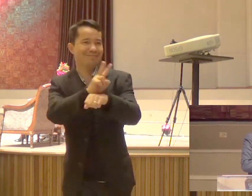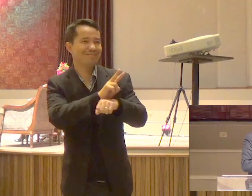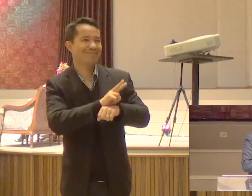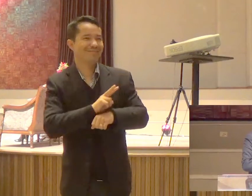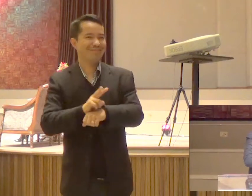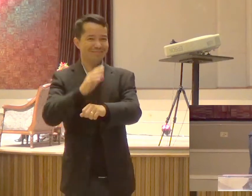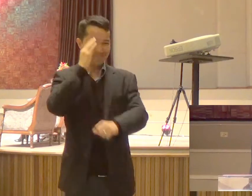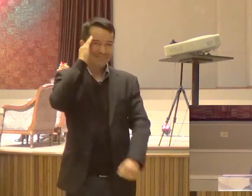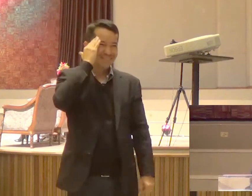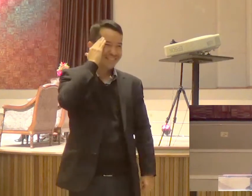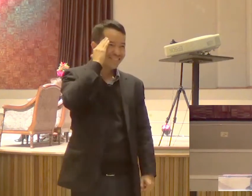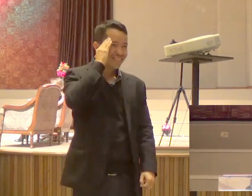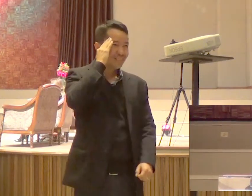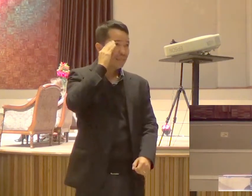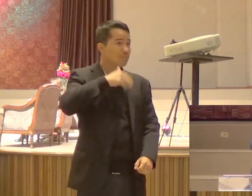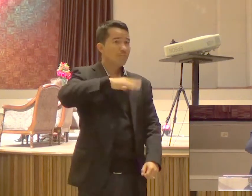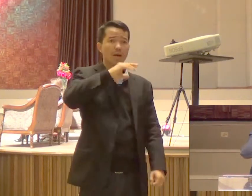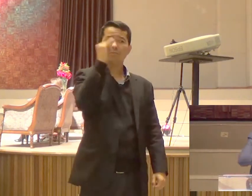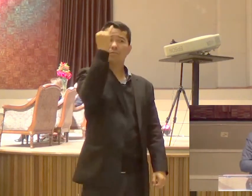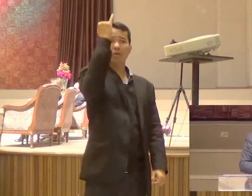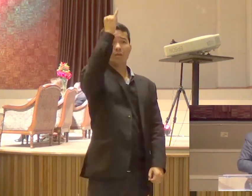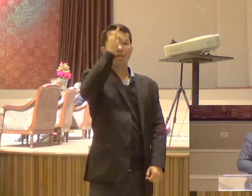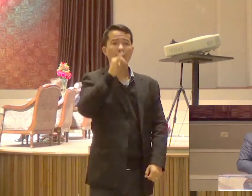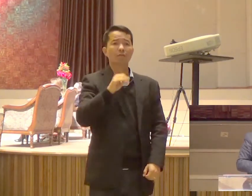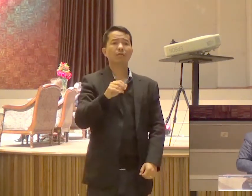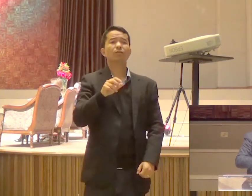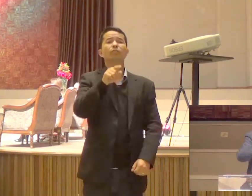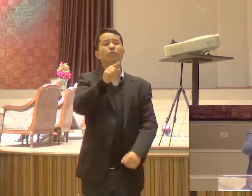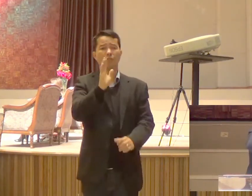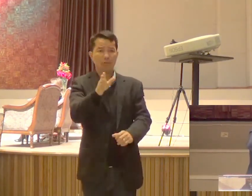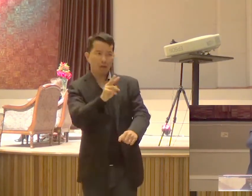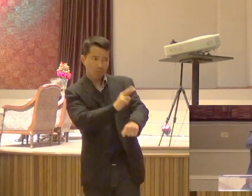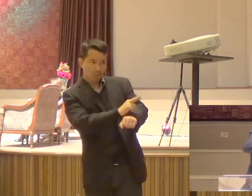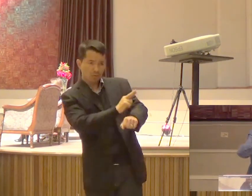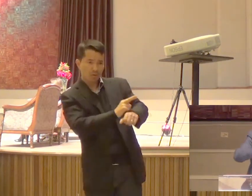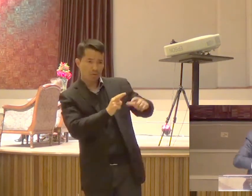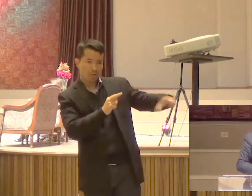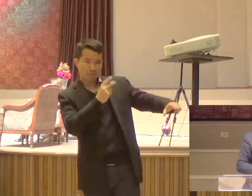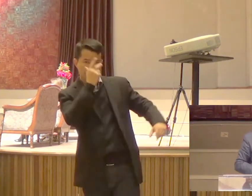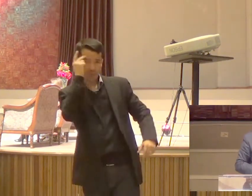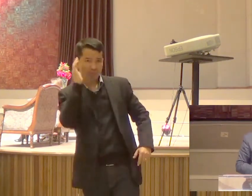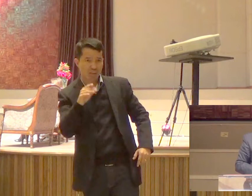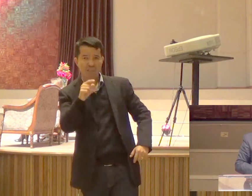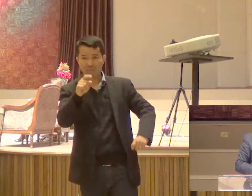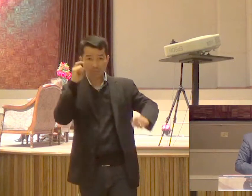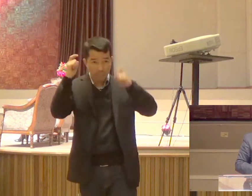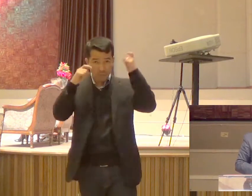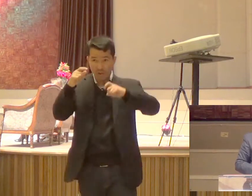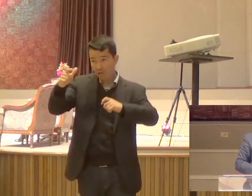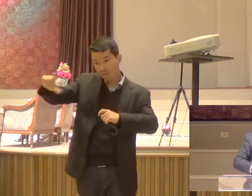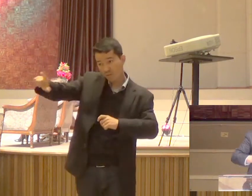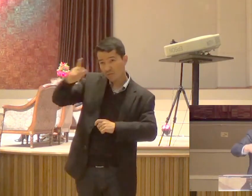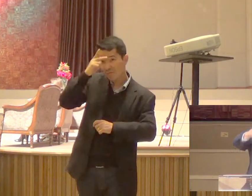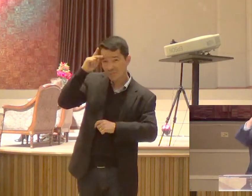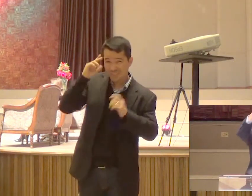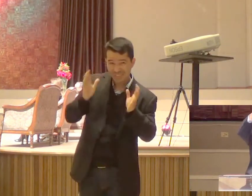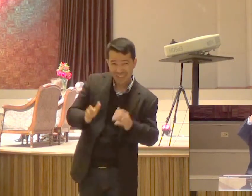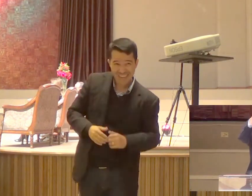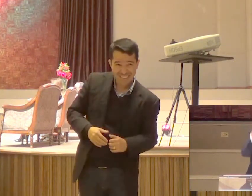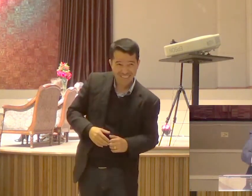É você cuidando De alguém É você se preocupando Com alguém Sabe o que pode ser A coisa mais